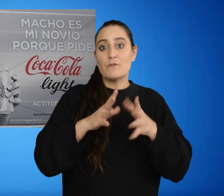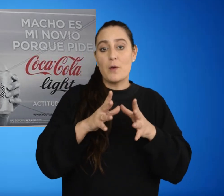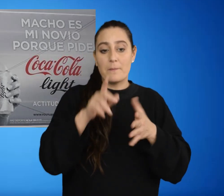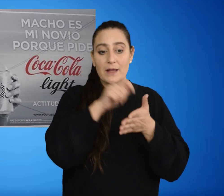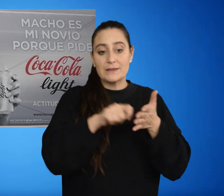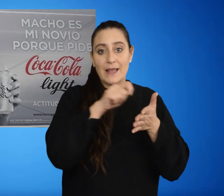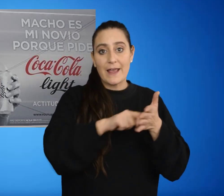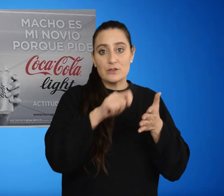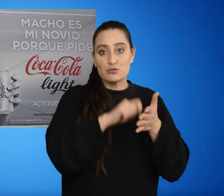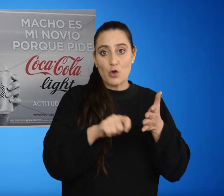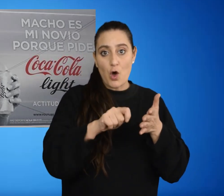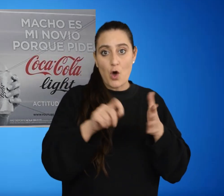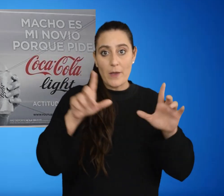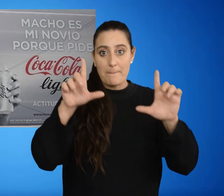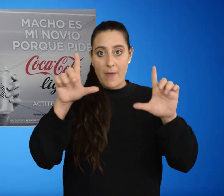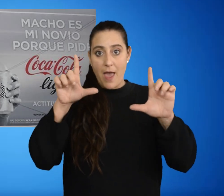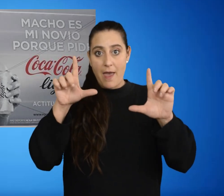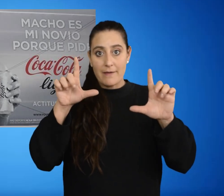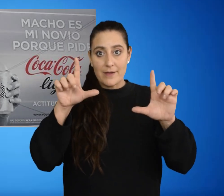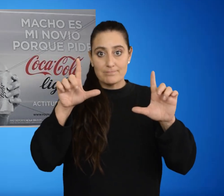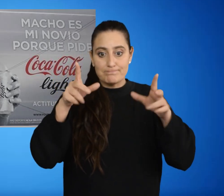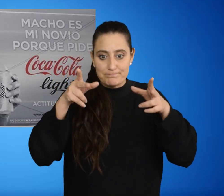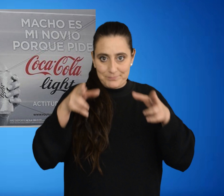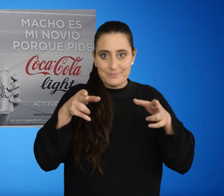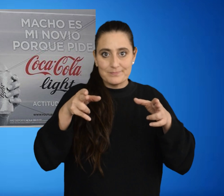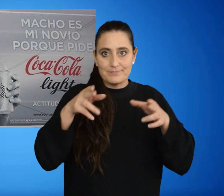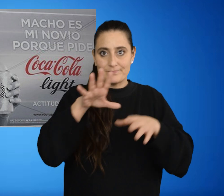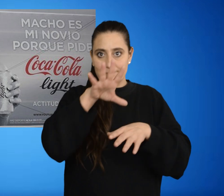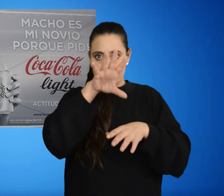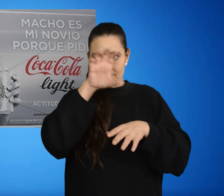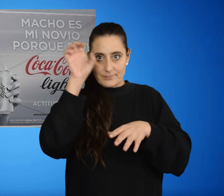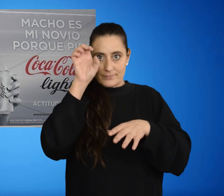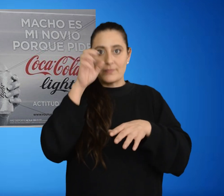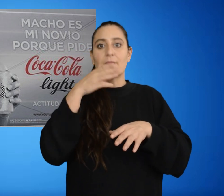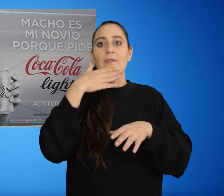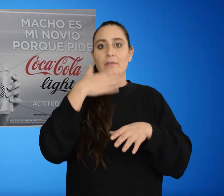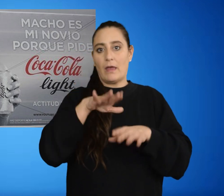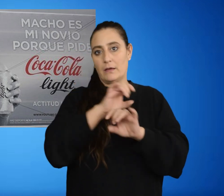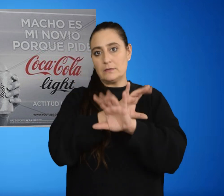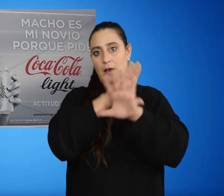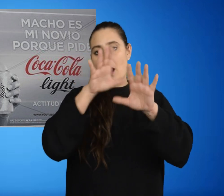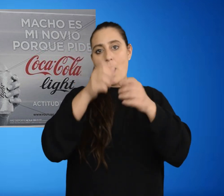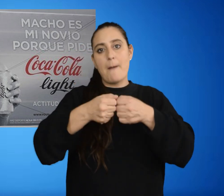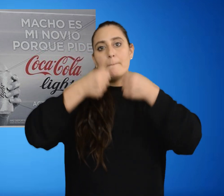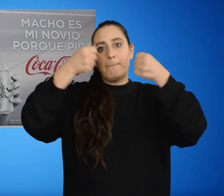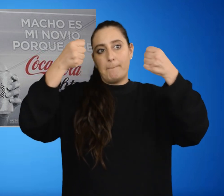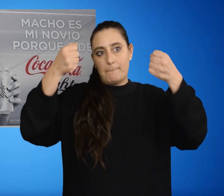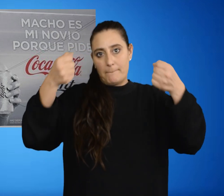Manera en que el texto que acompaña realiza un anclaje, complemento, ampliación del